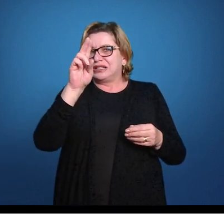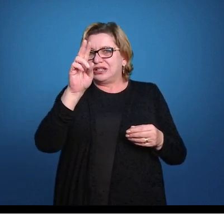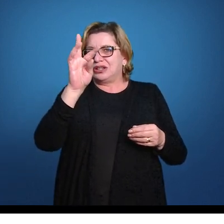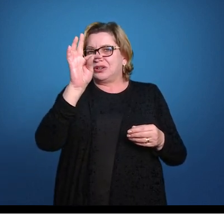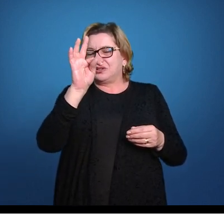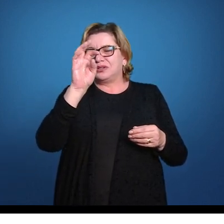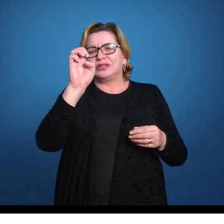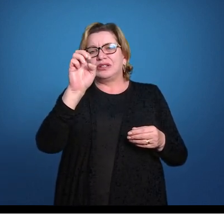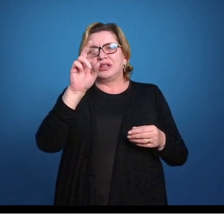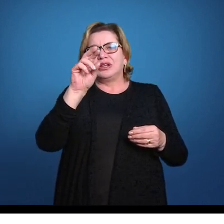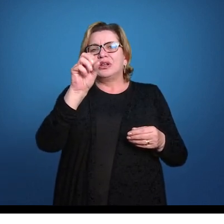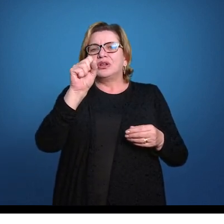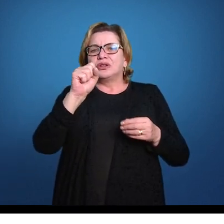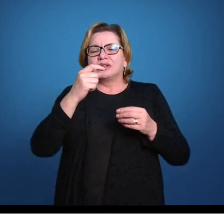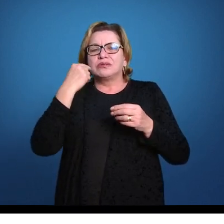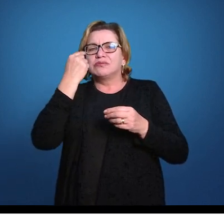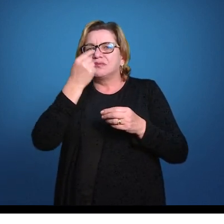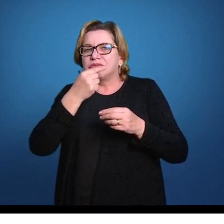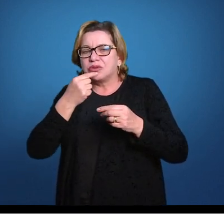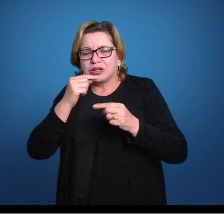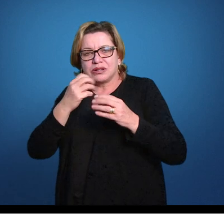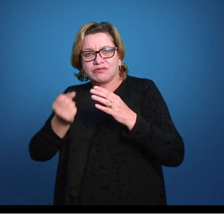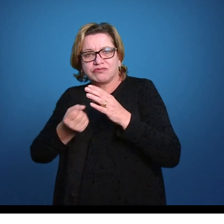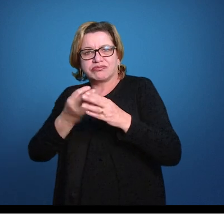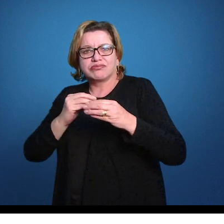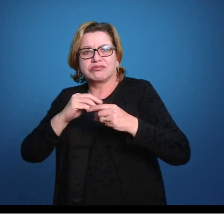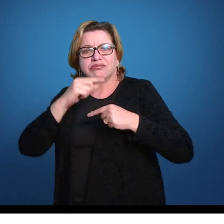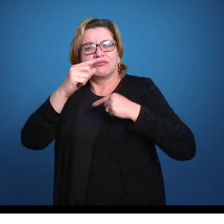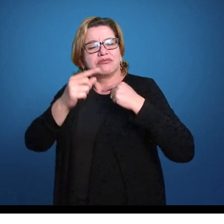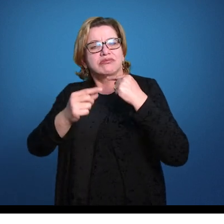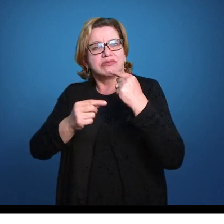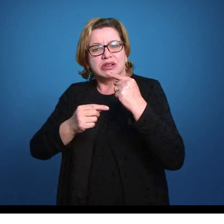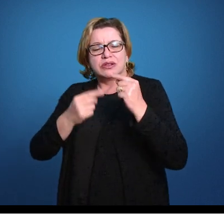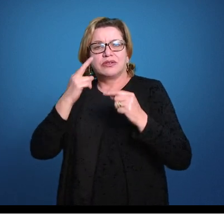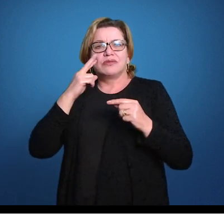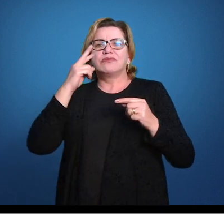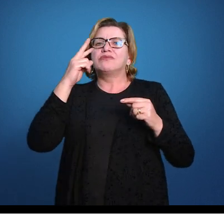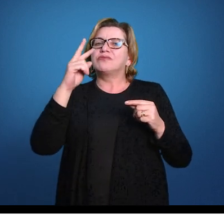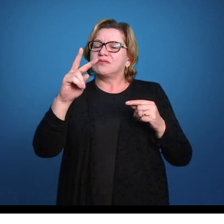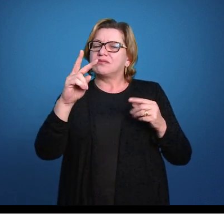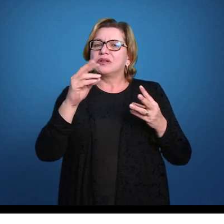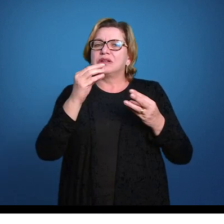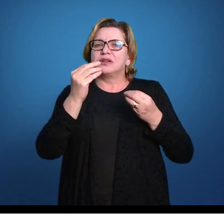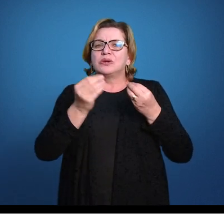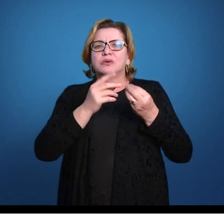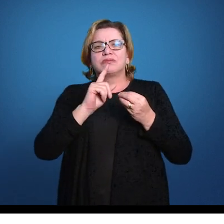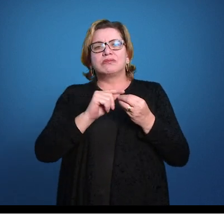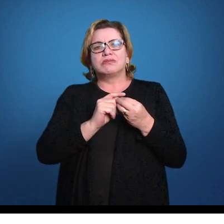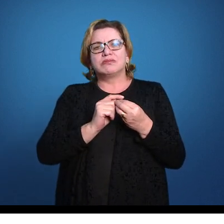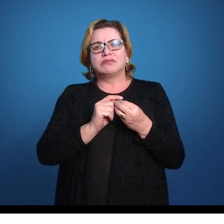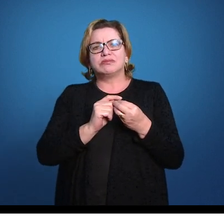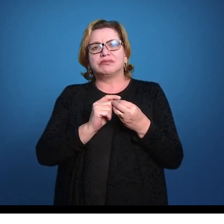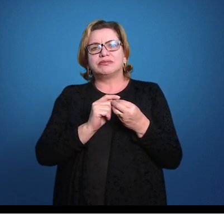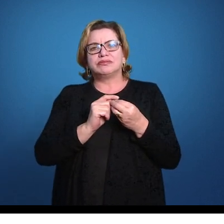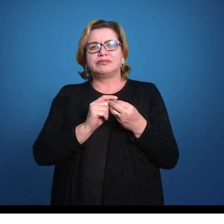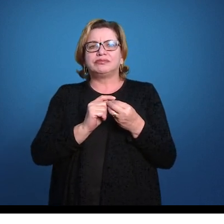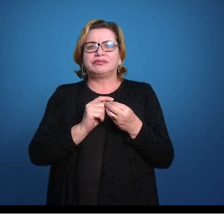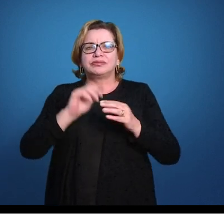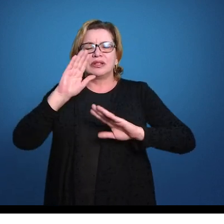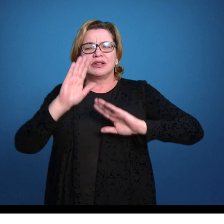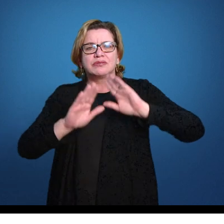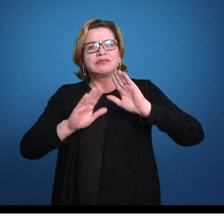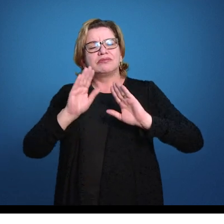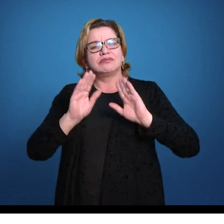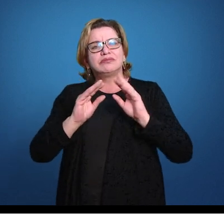deuterostômios, a boca se forma depois, então vamos dar uma olhadinha aqui em algumas